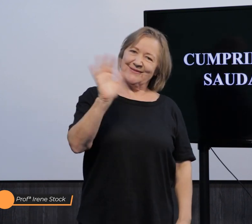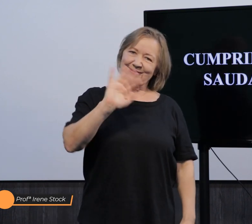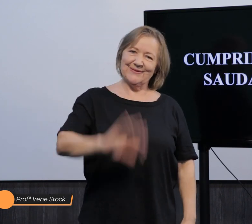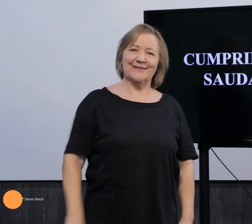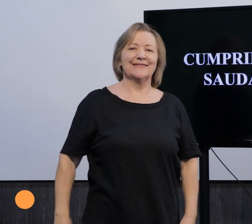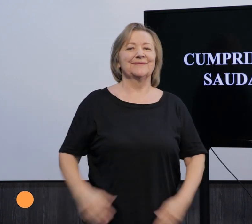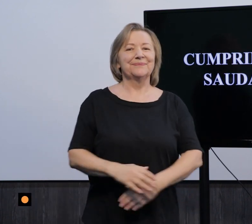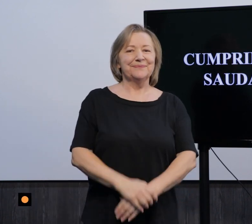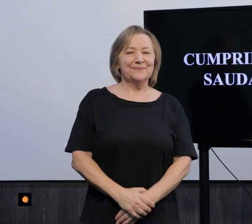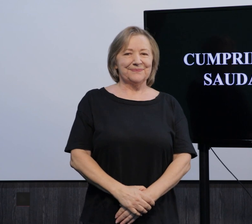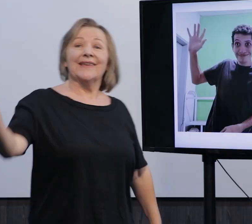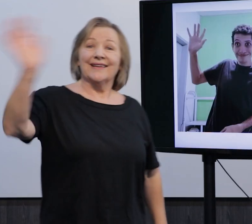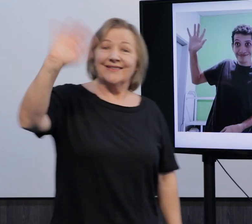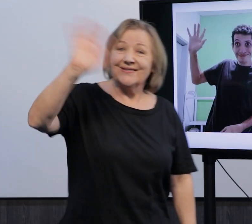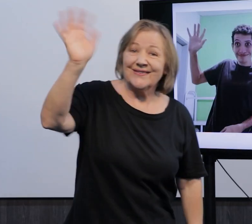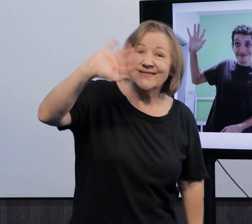cumprimentos. Olá,